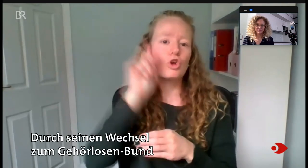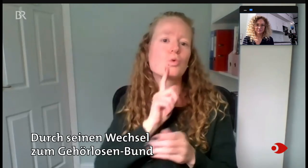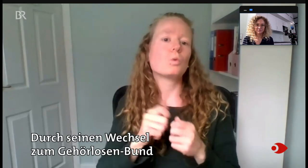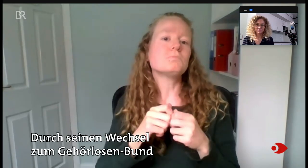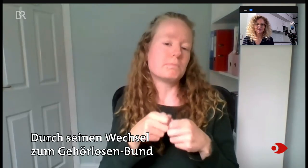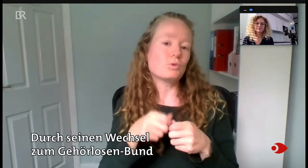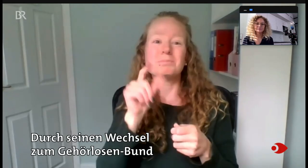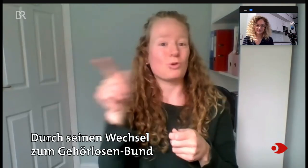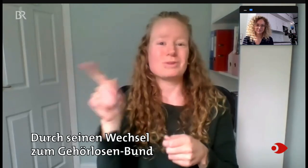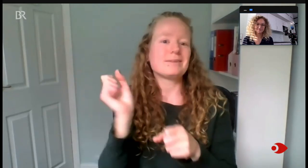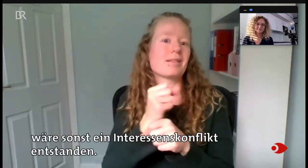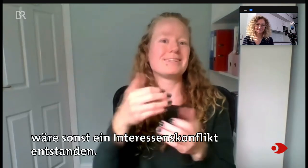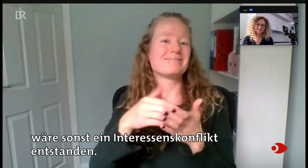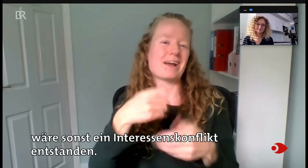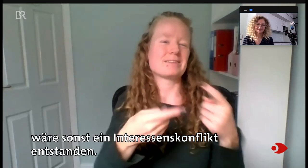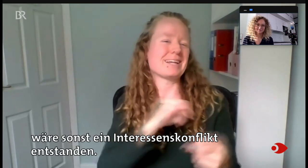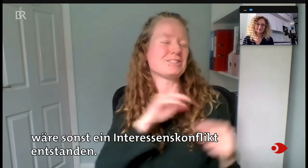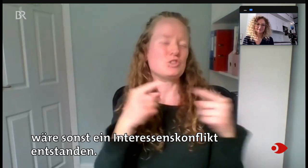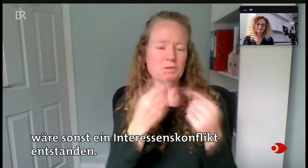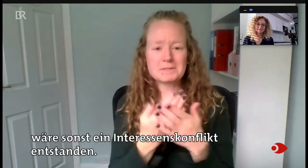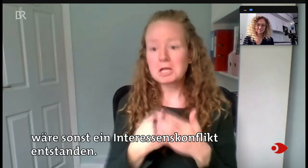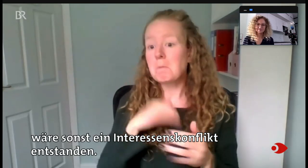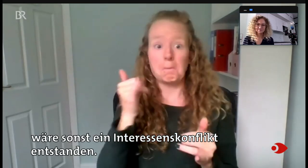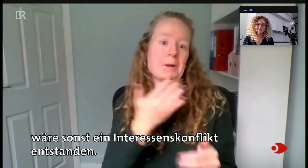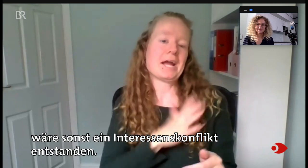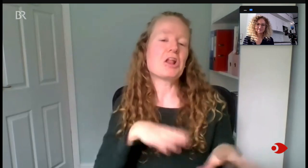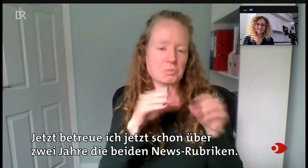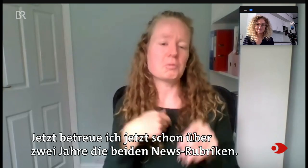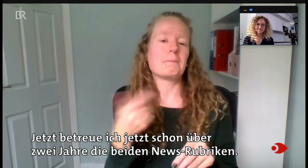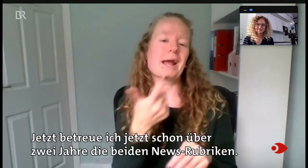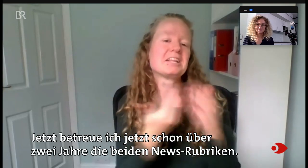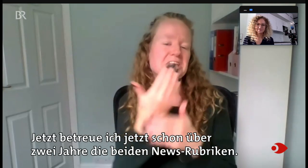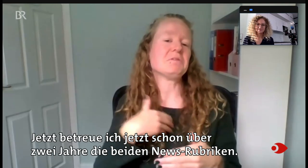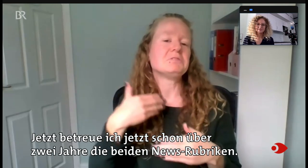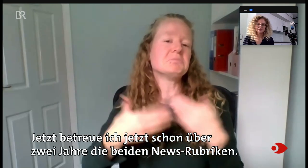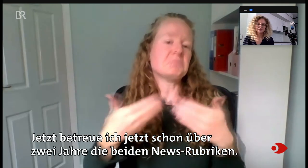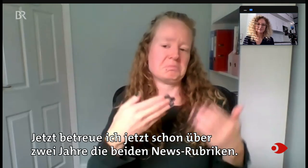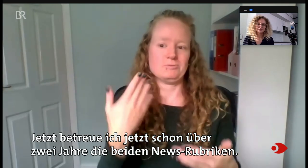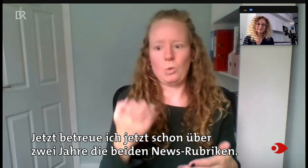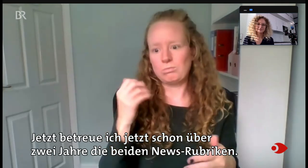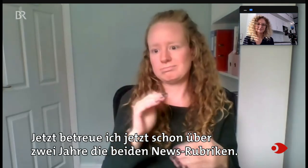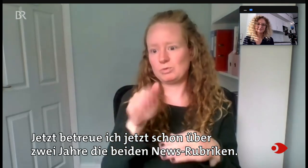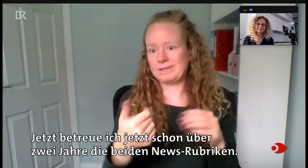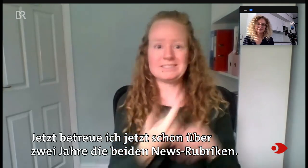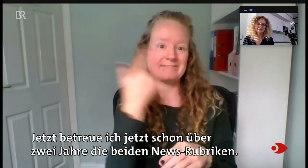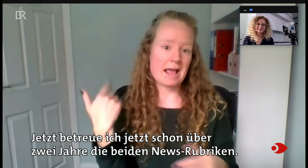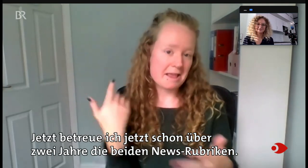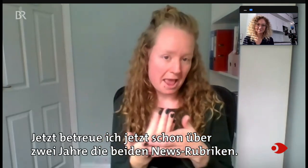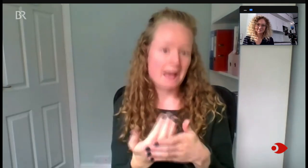Wechsel zum Gehörlosenbund wäre sonst ein Interessenskonflikt entstanden. Jetzt betreue ich schon über zwei Jahre die beiden News-Rubriken. Vor